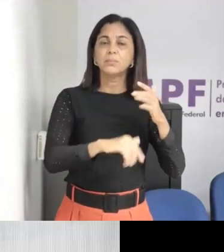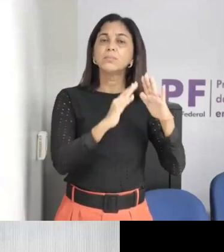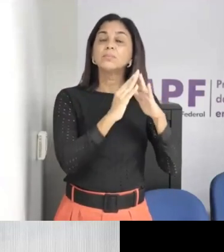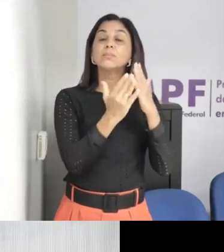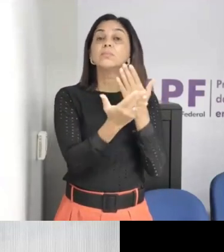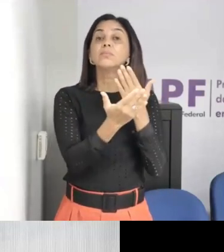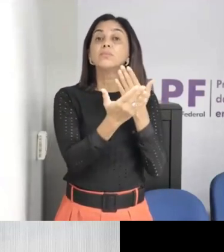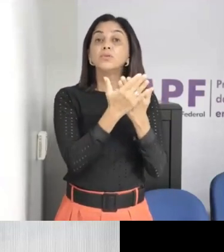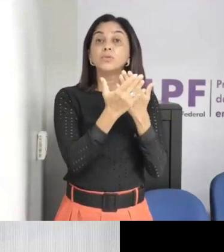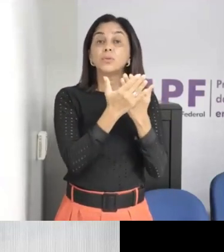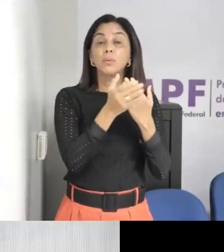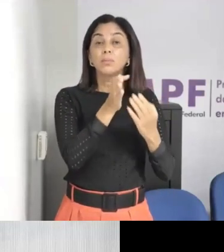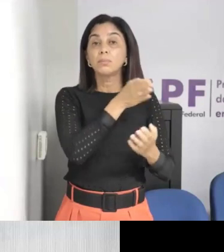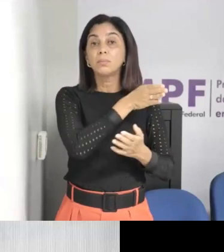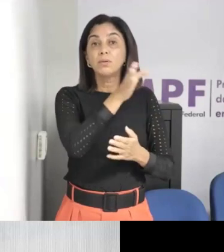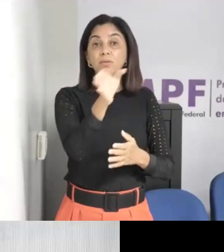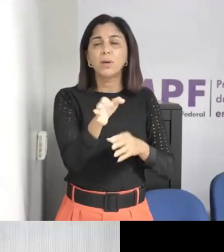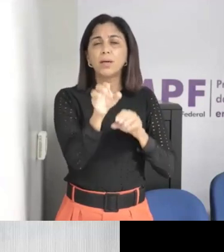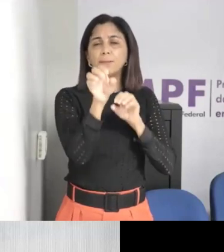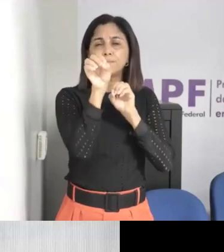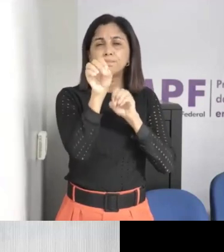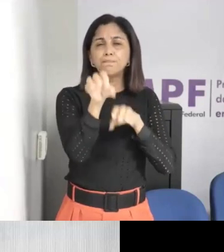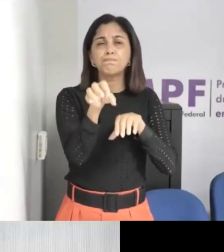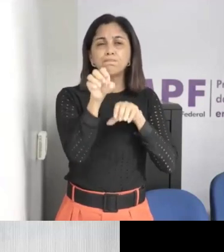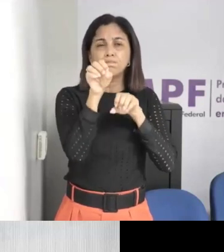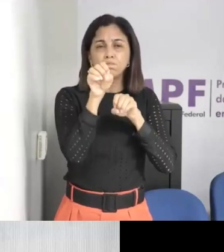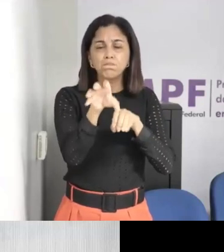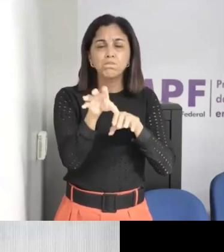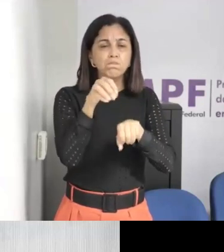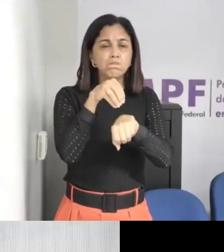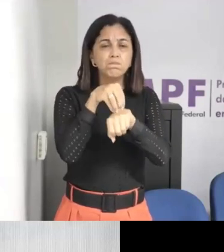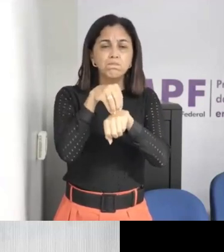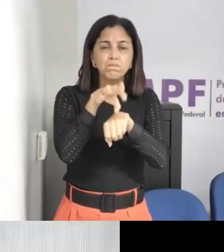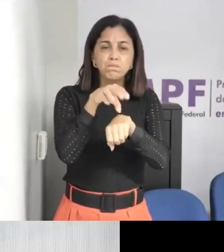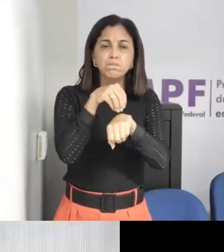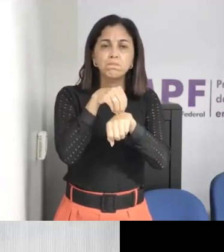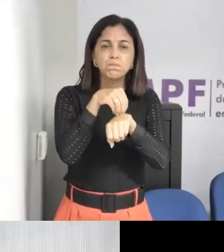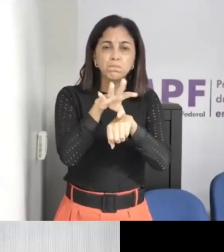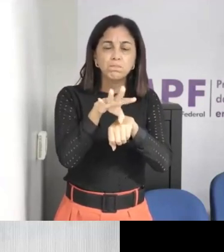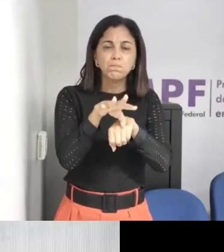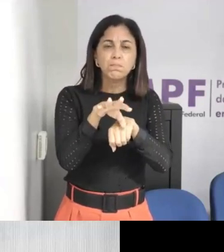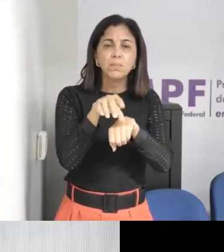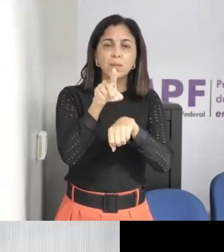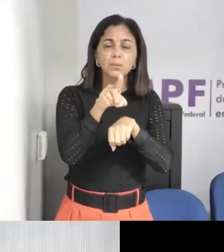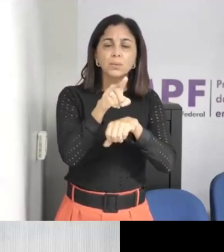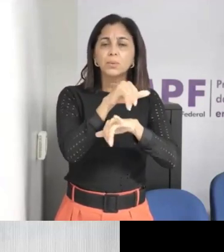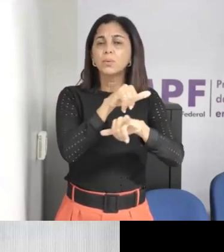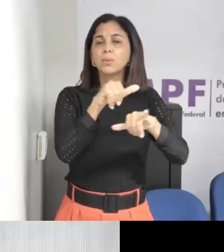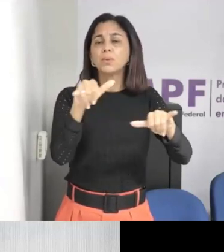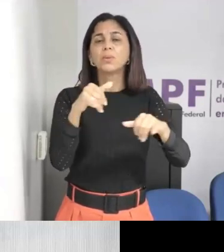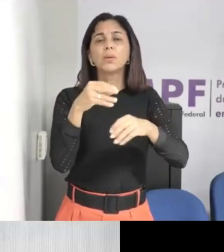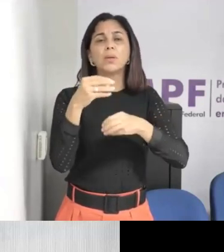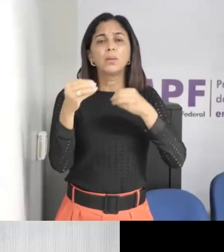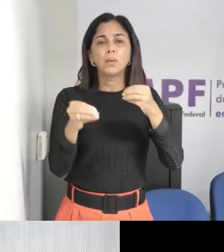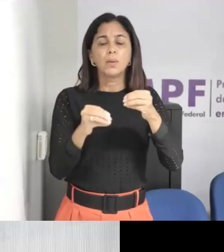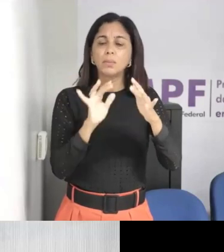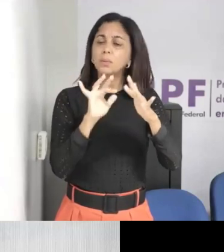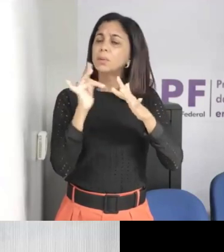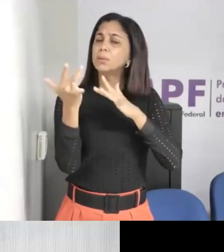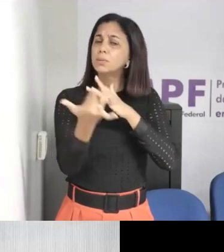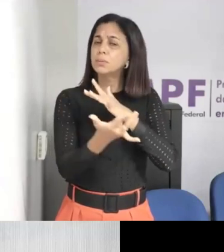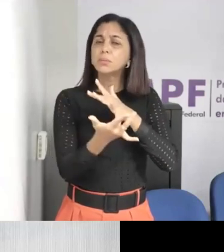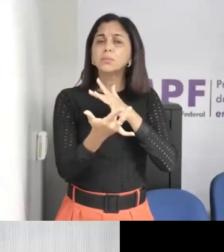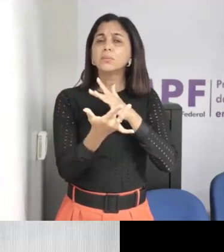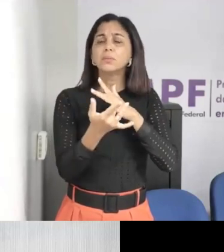relação a, por exemplo, a veiculação de imagens de crianças em seus perfis, em redes sociais, né,